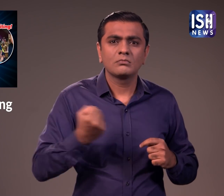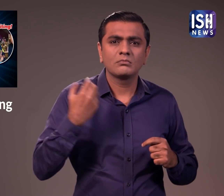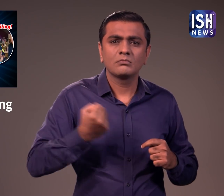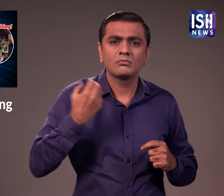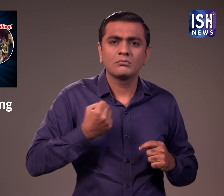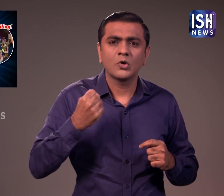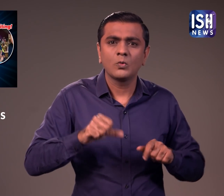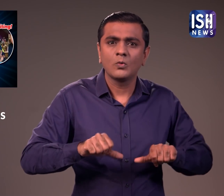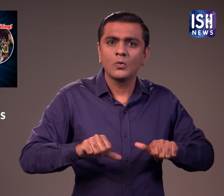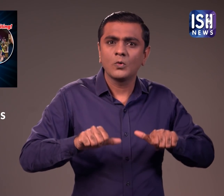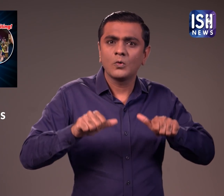पदक जीते